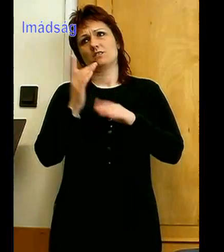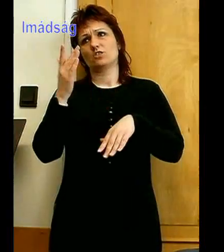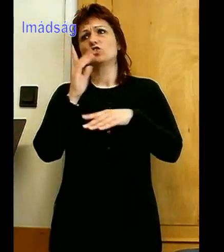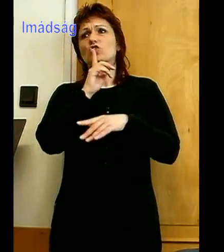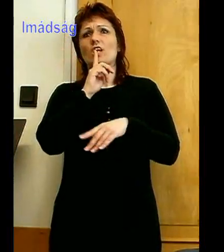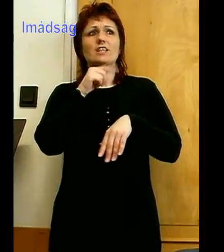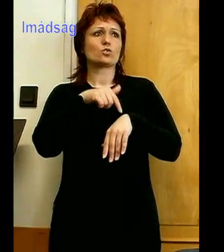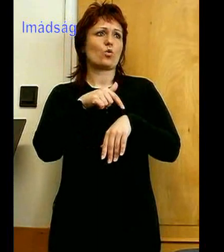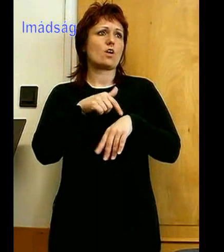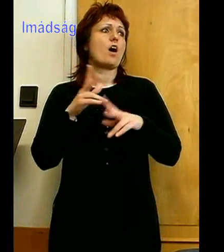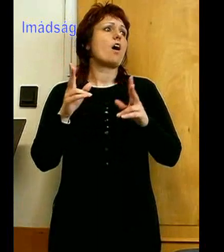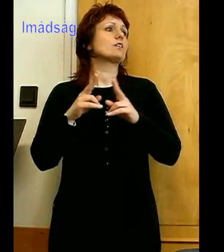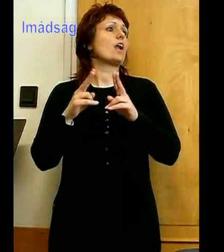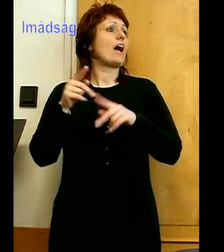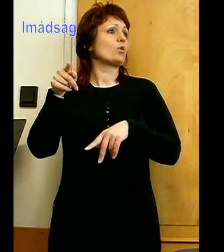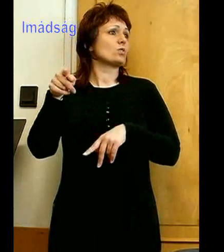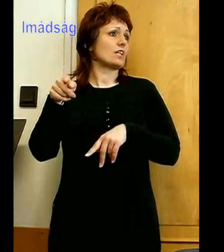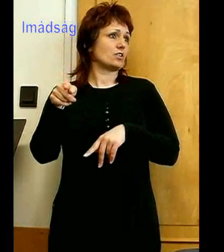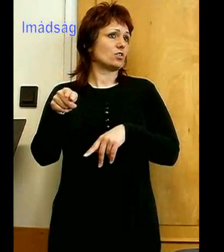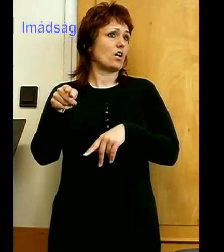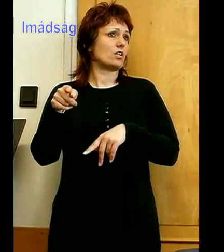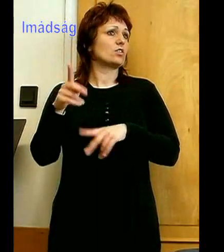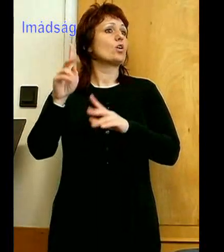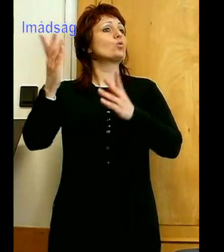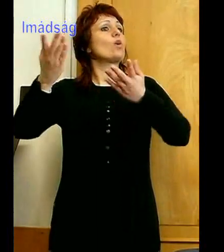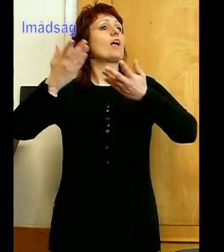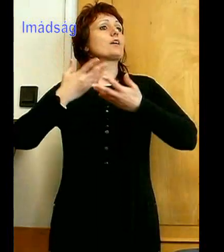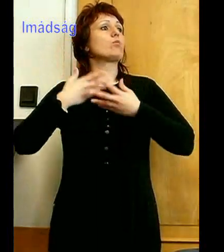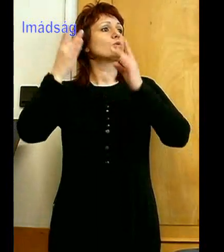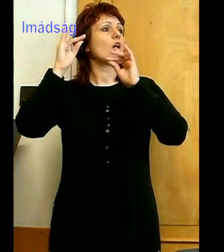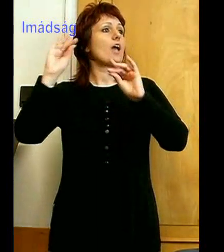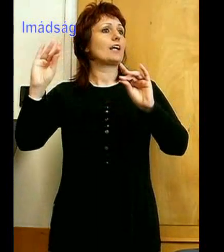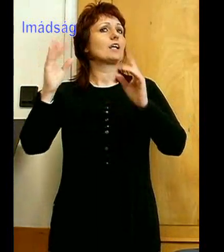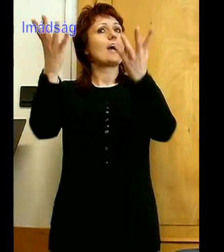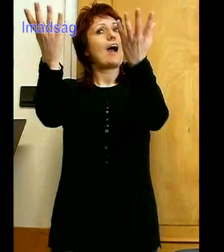való találkozásnak, és a tőled kapott ajándékok átvételének az alkalma.